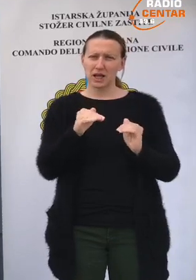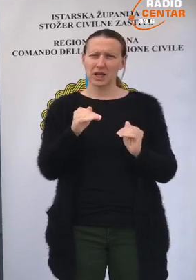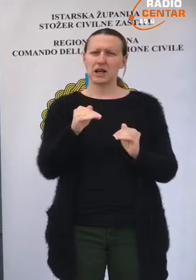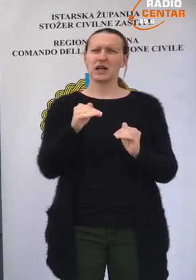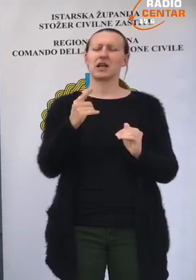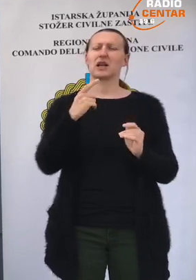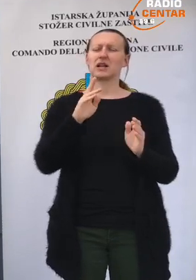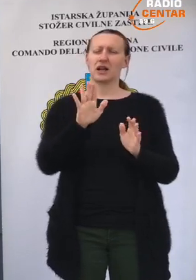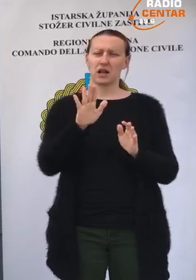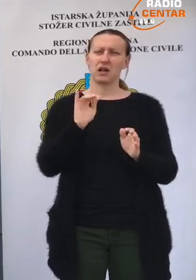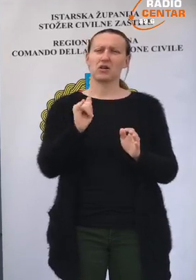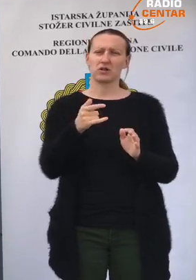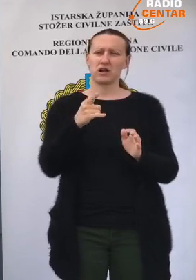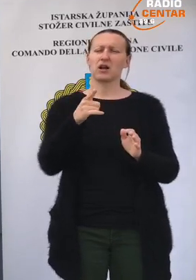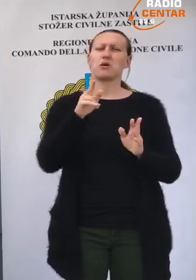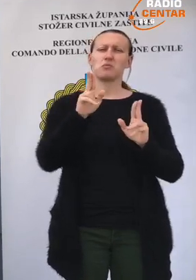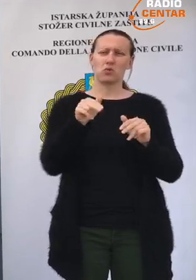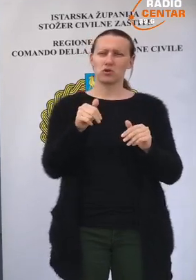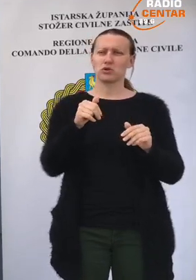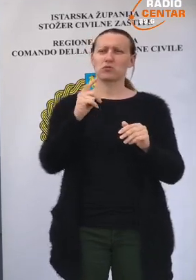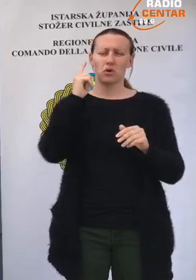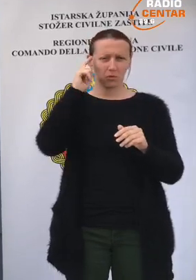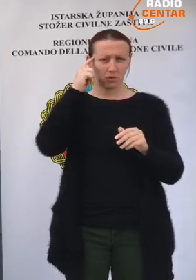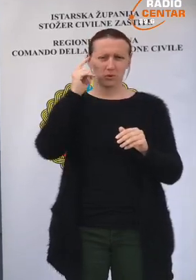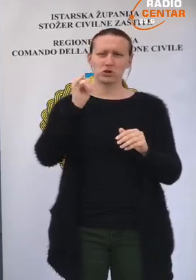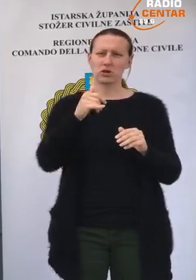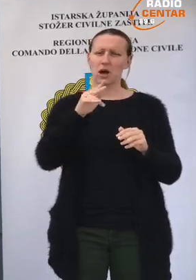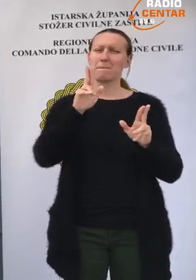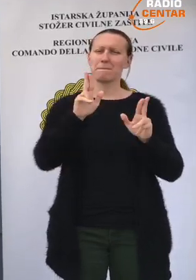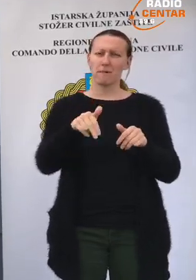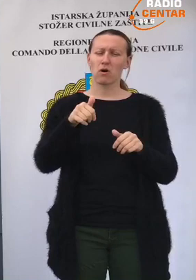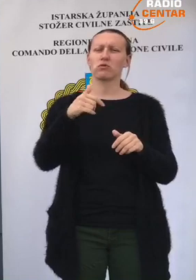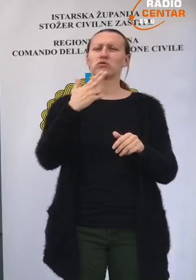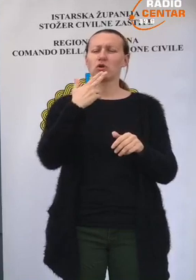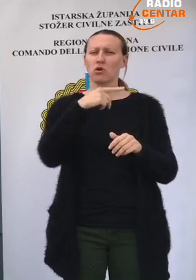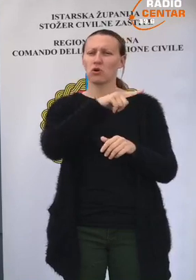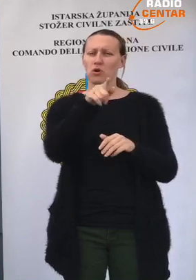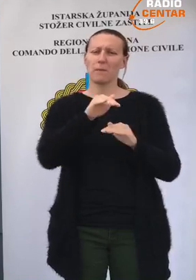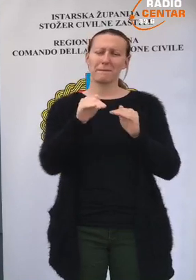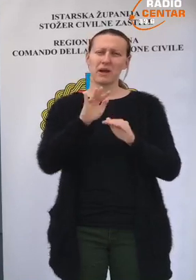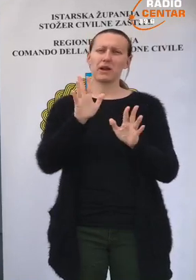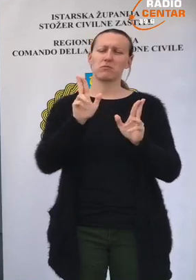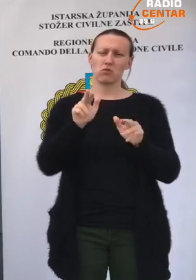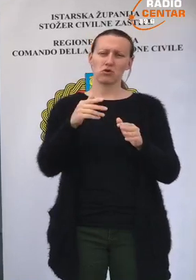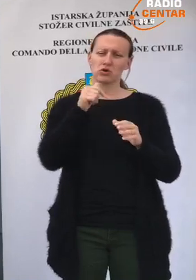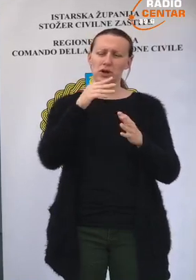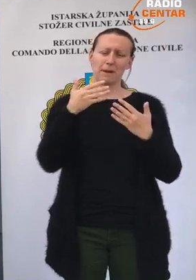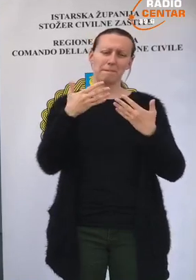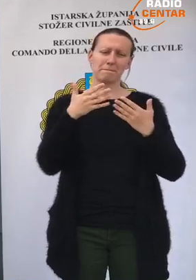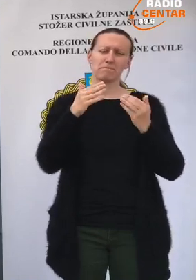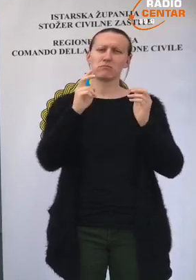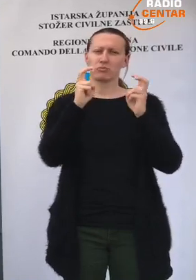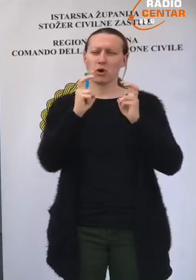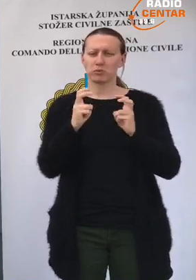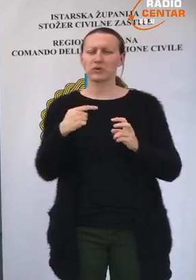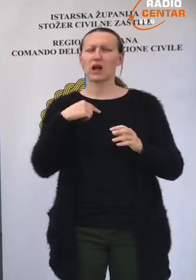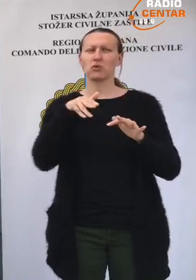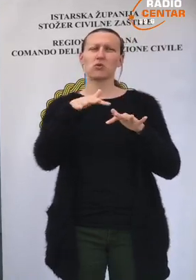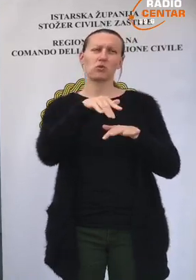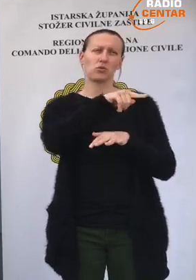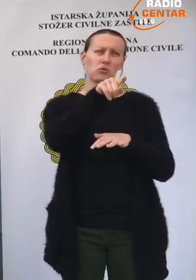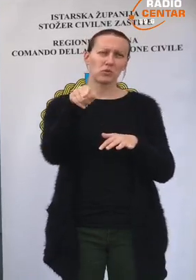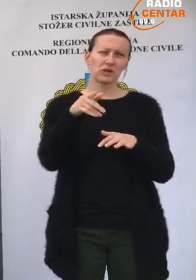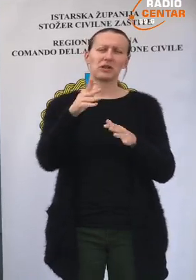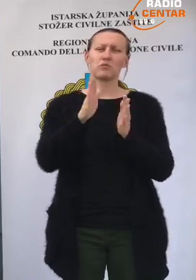na način da možemo pomišljati da moguće koje mjere možemo i popustiti. Ja tu pozivam